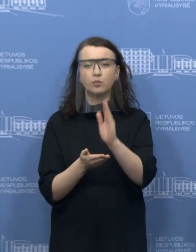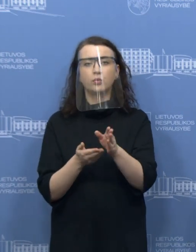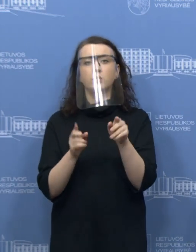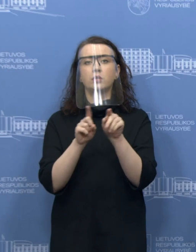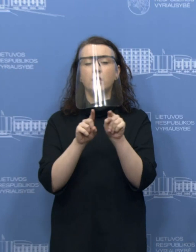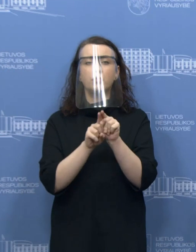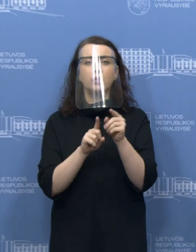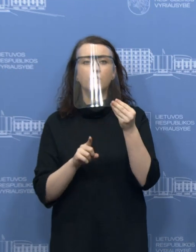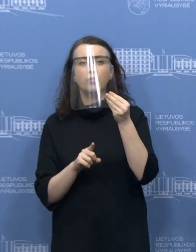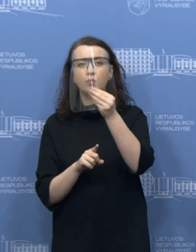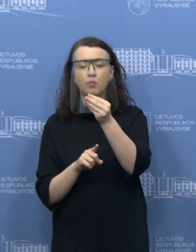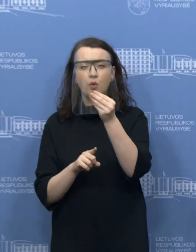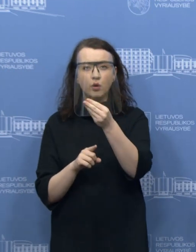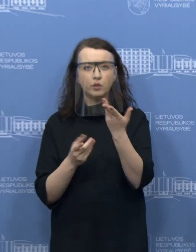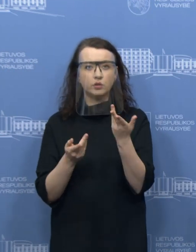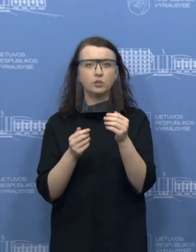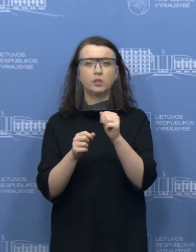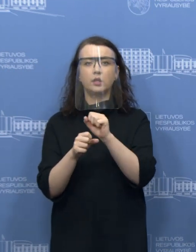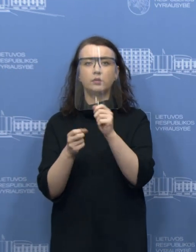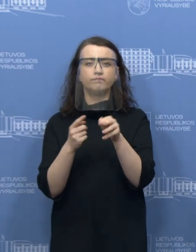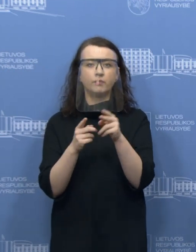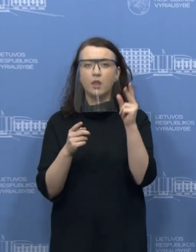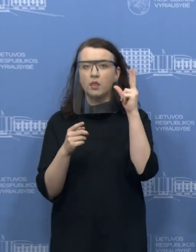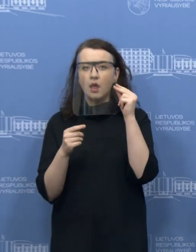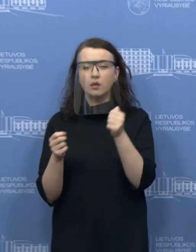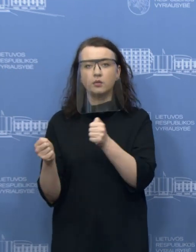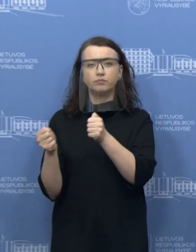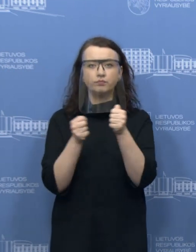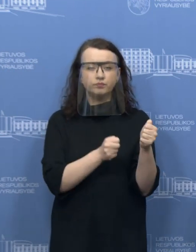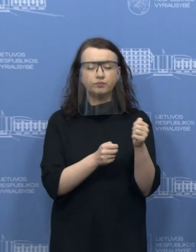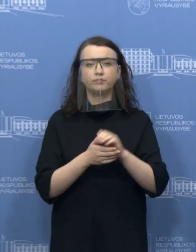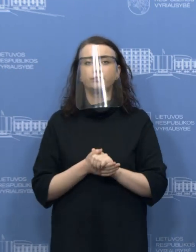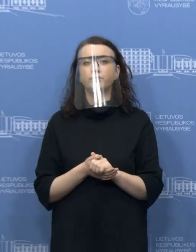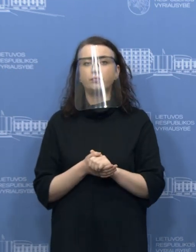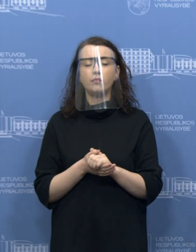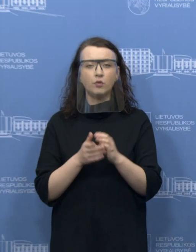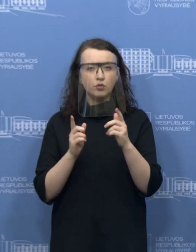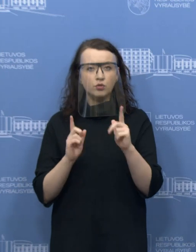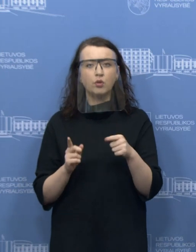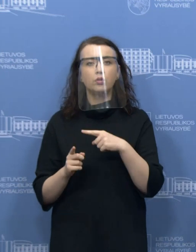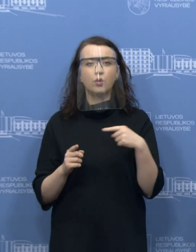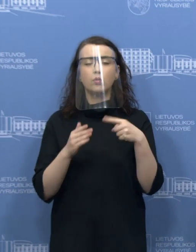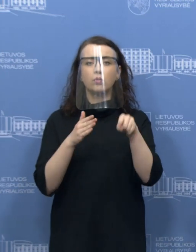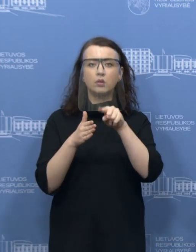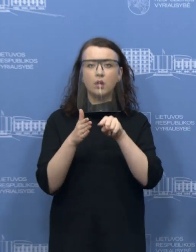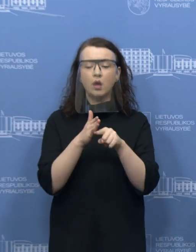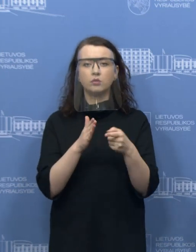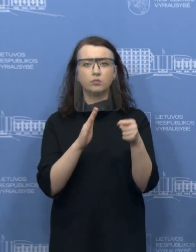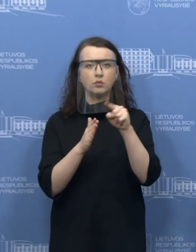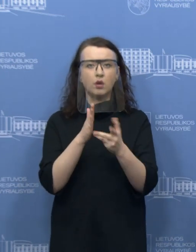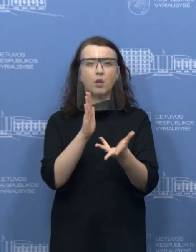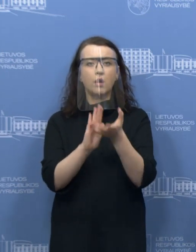nepriemokos išieškojamos stabdomas, atleidžiama nuo dėlspinigių. Tikrai sulaukiame labai daug klausimų.